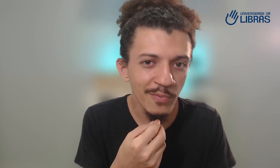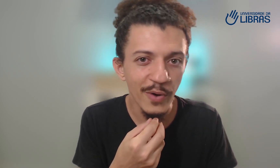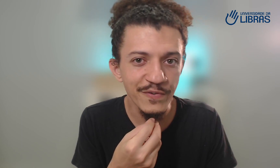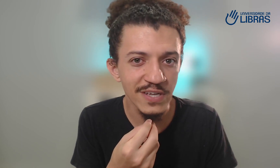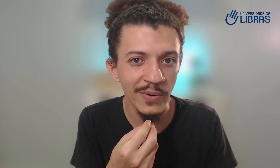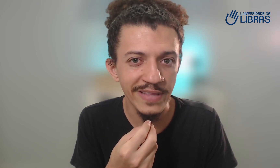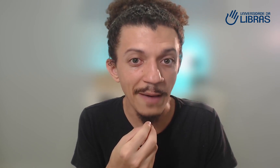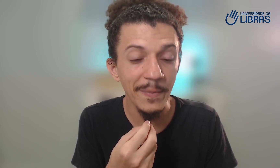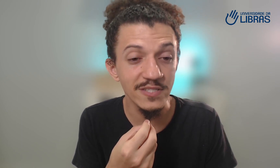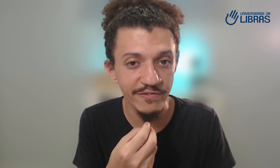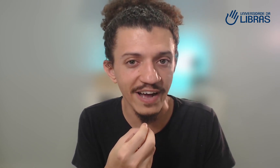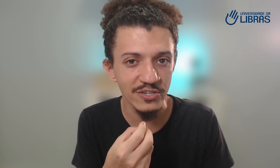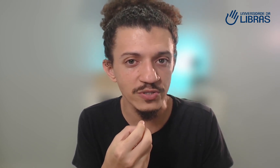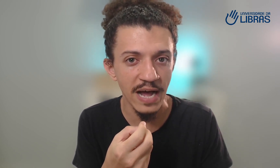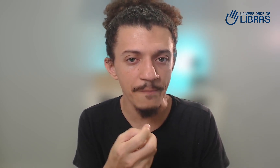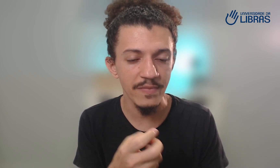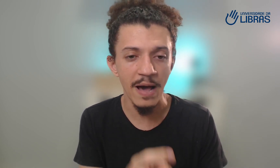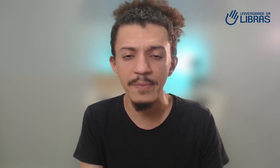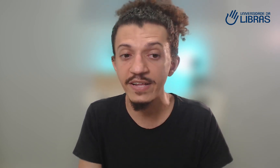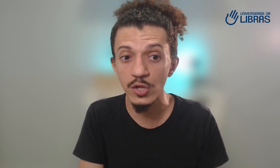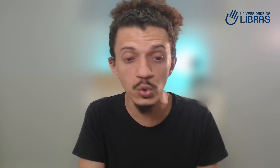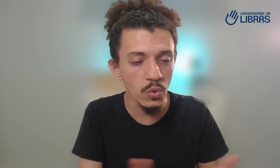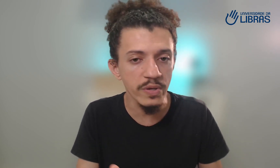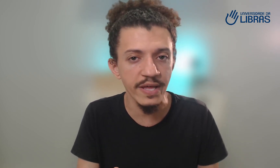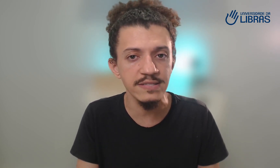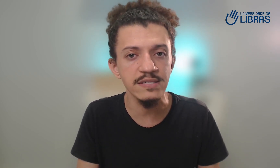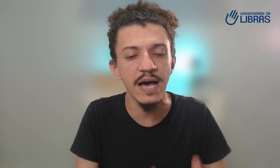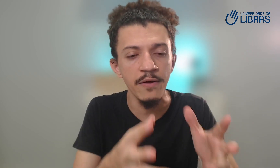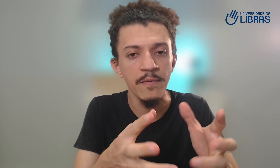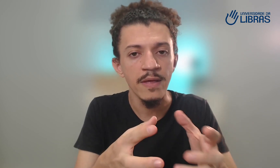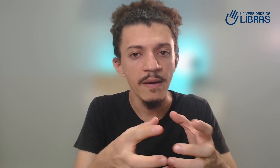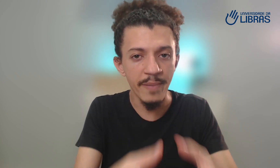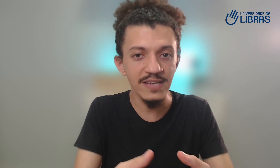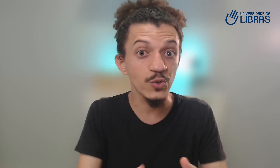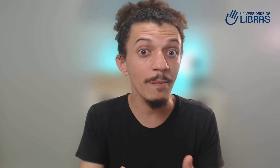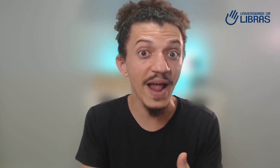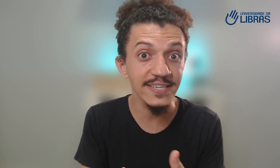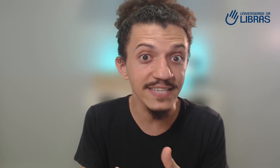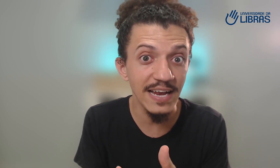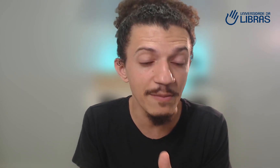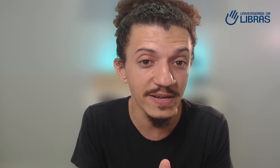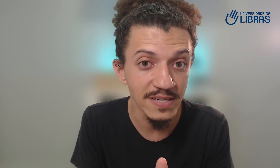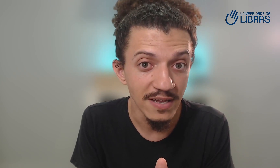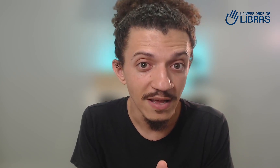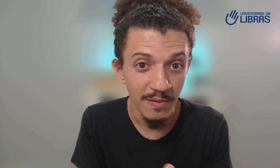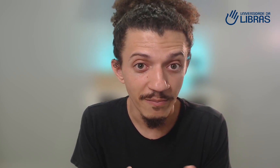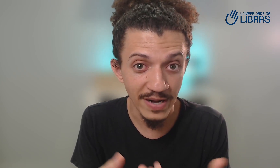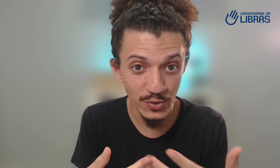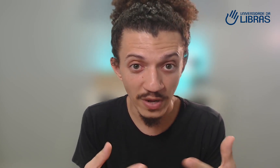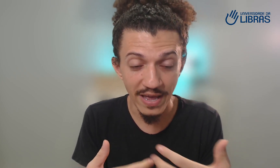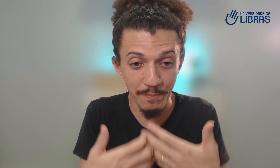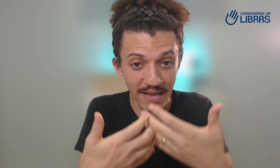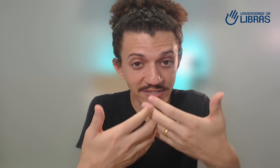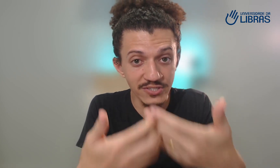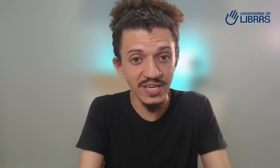profissão-intérprete vai te ajudar a aprender tudo o que é necessário para a sua prática na Libras, para a sua prática de